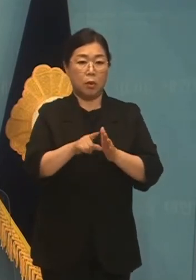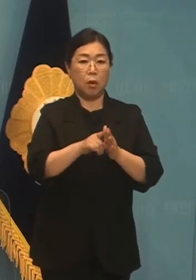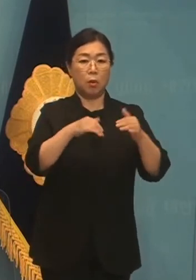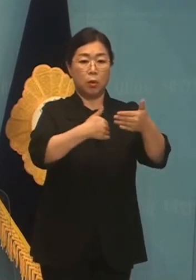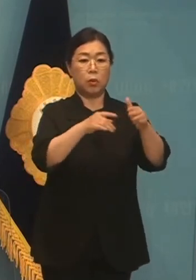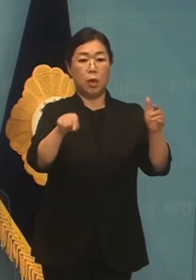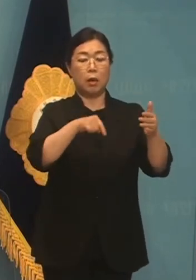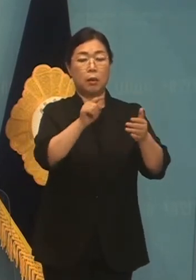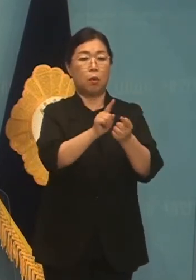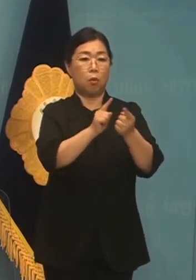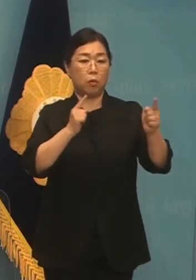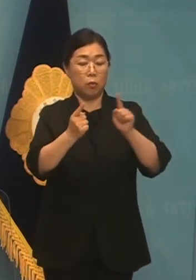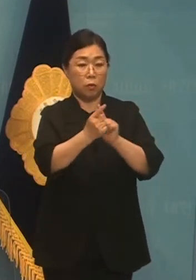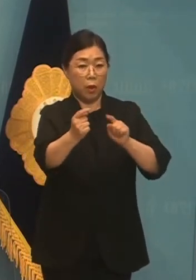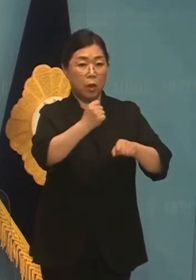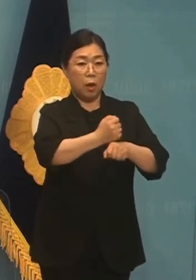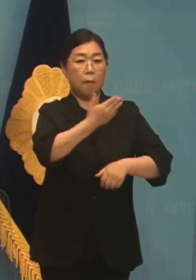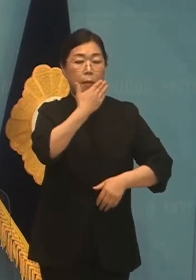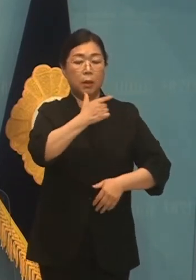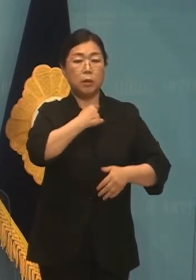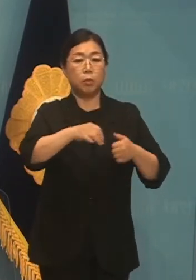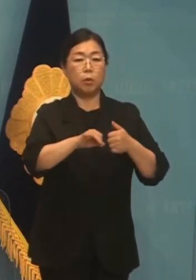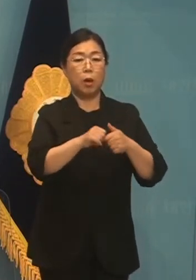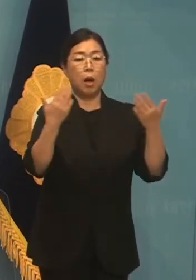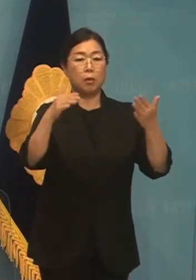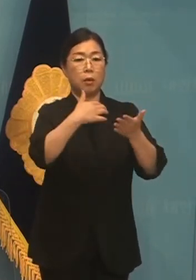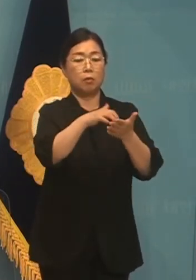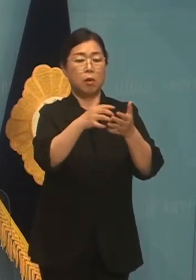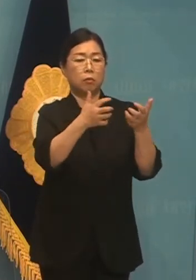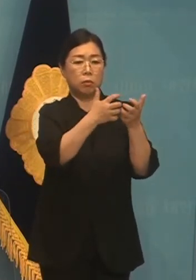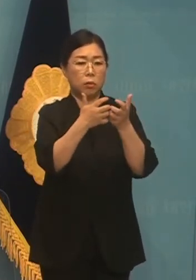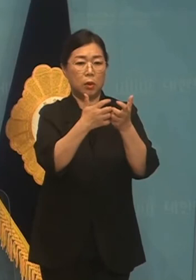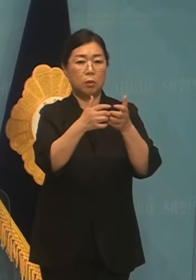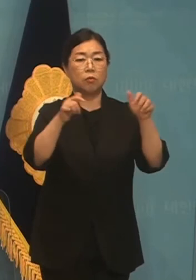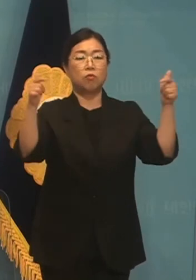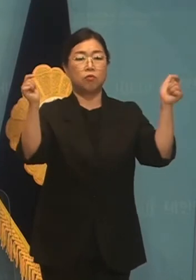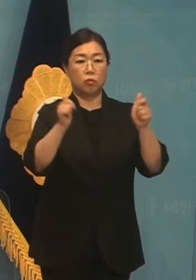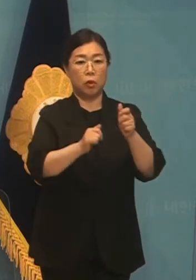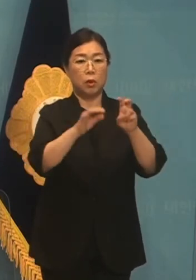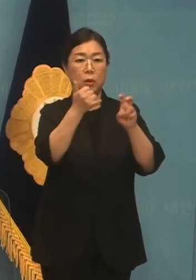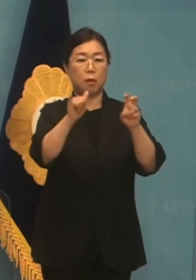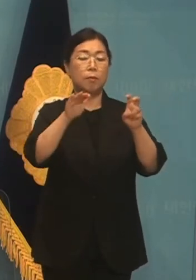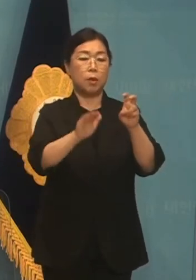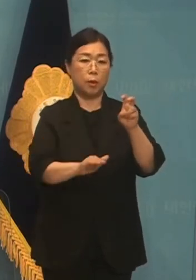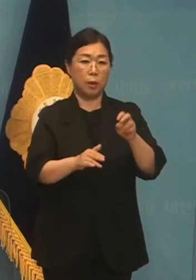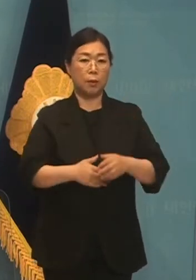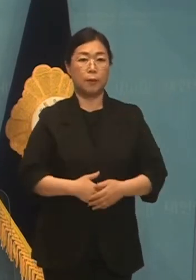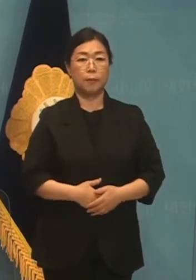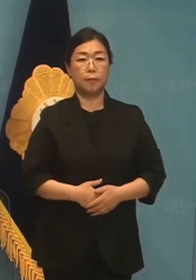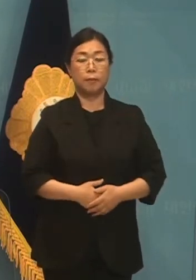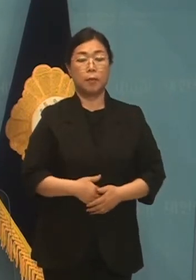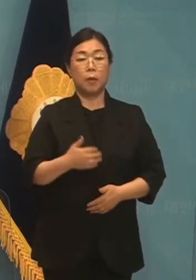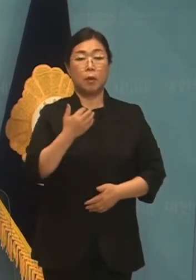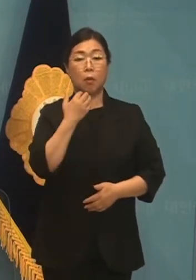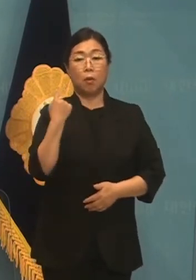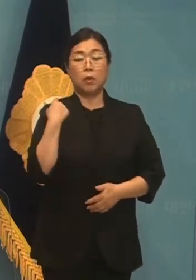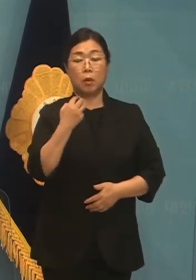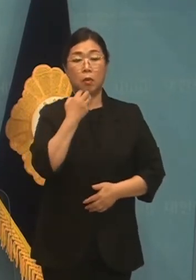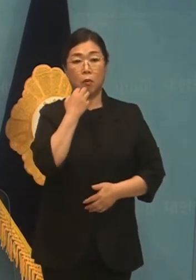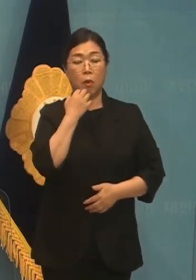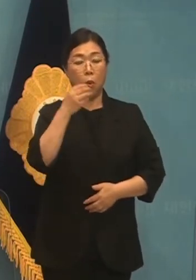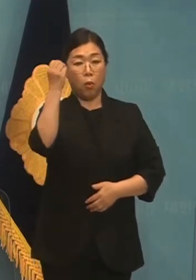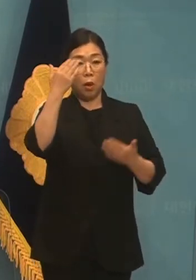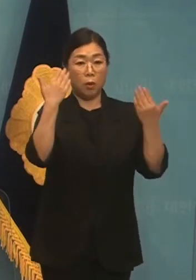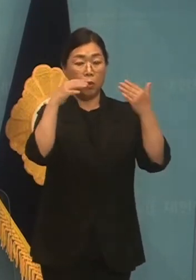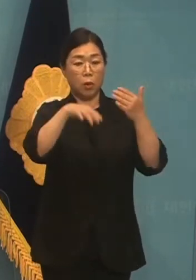가능하려면 학급 밀집도를 20명 이하로 낮춰야 합니다. 어제 서울의 북구 한